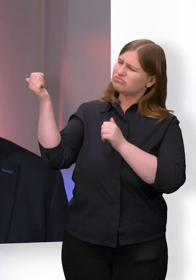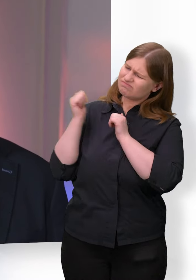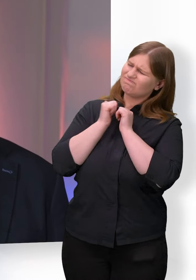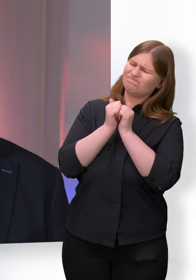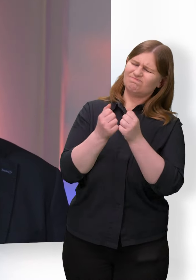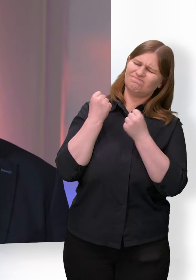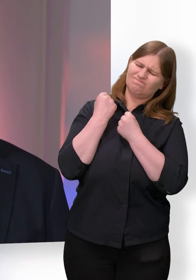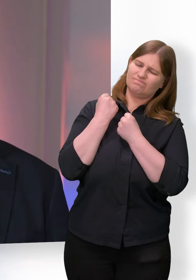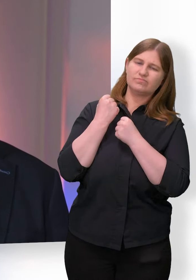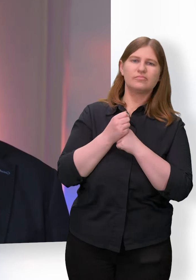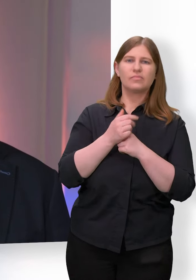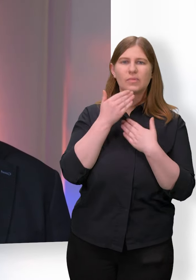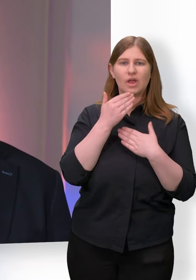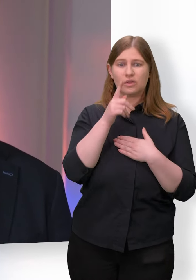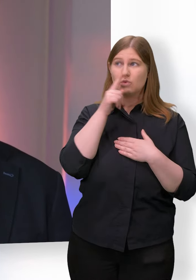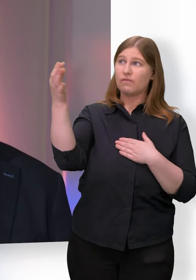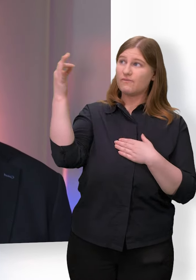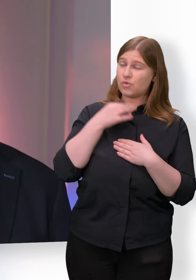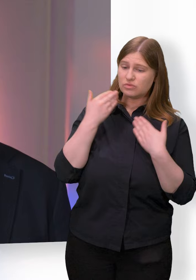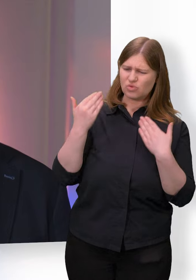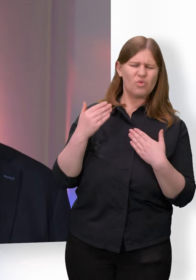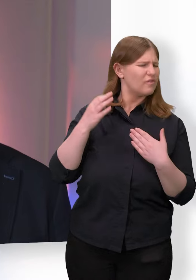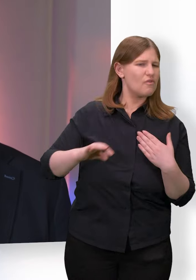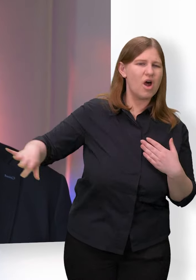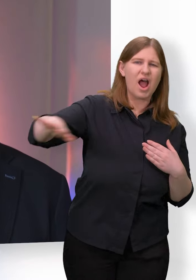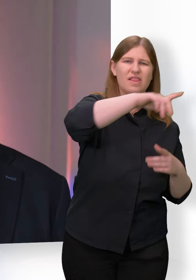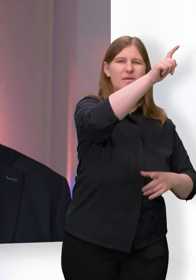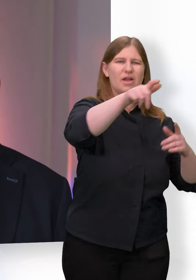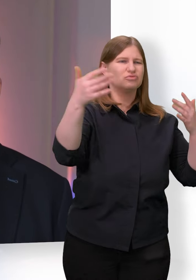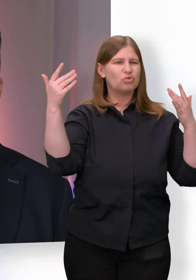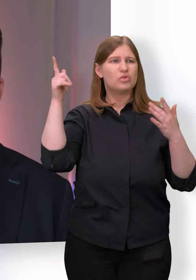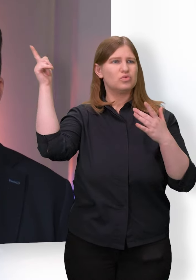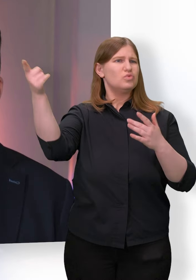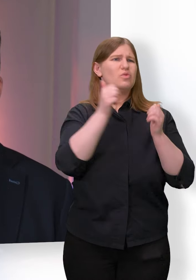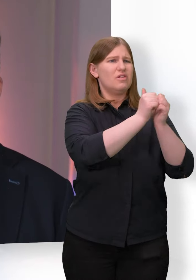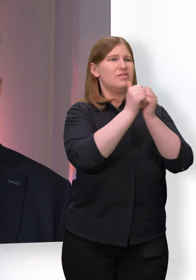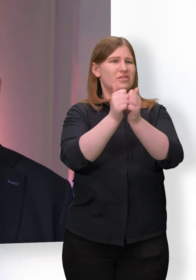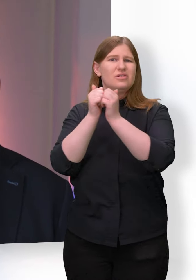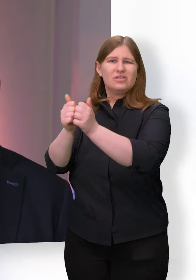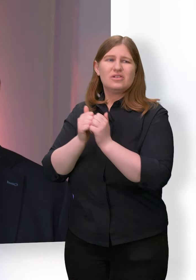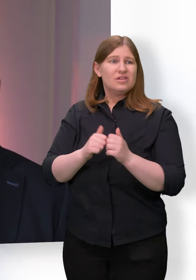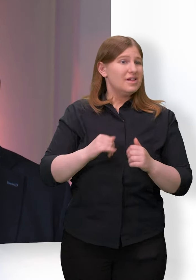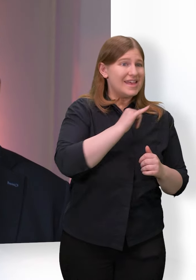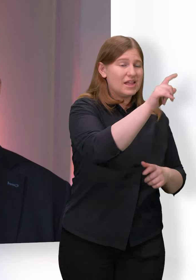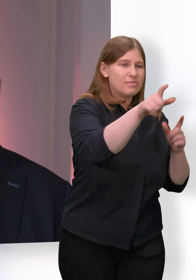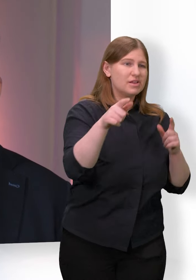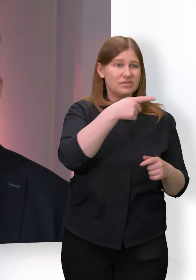Ich danke, dass das nicht nur für mich gilt, sondern für die gesamte Menschheit, für jeden, der seine Vertrauen auf dich setzt.